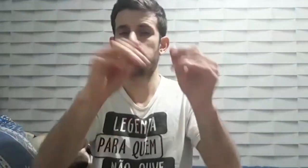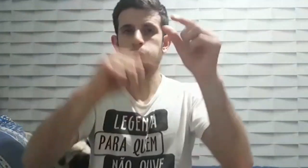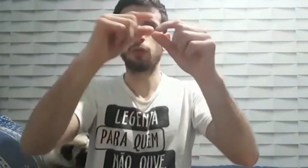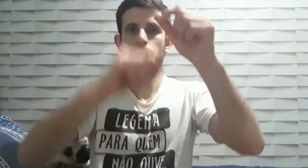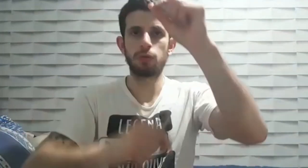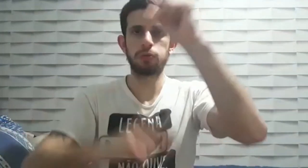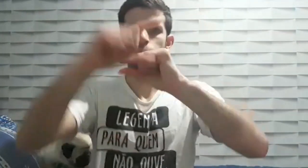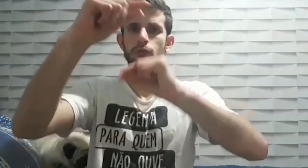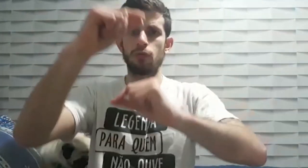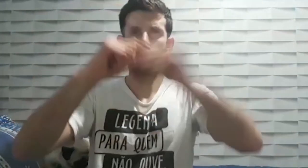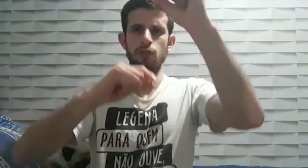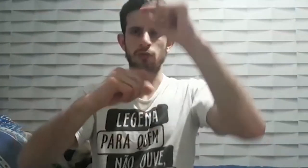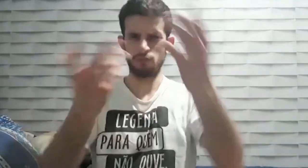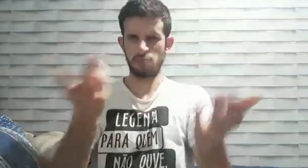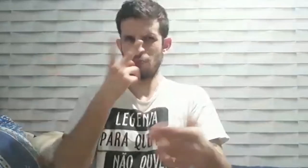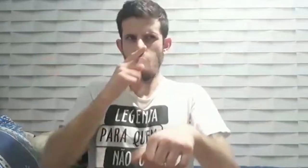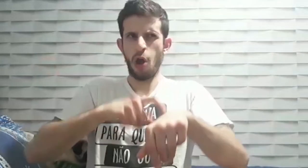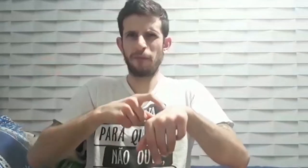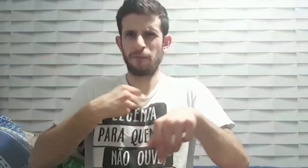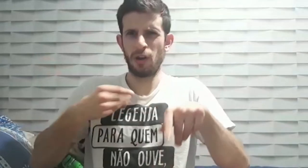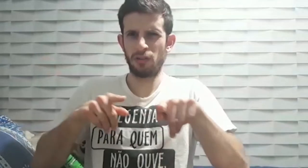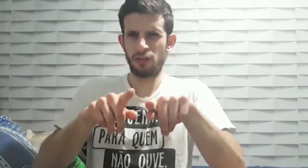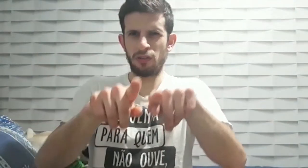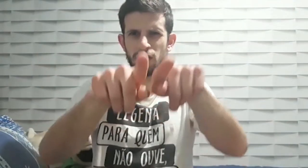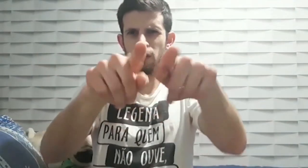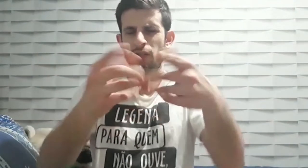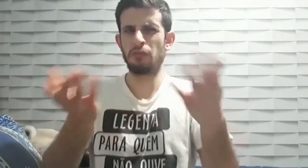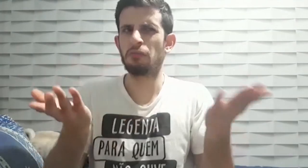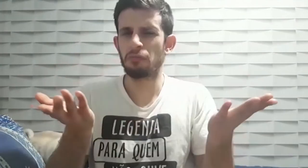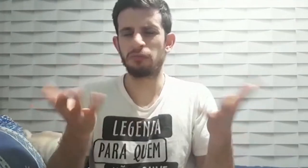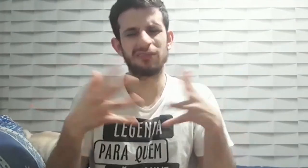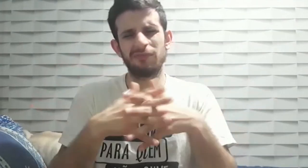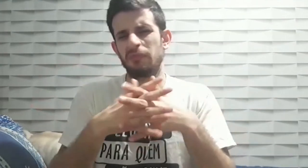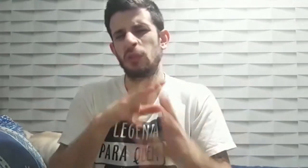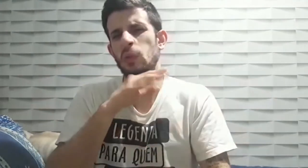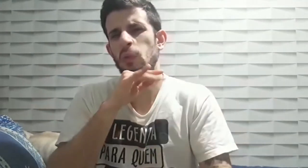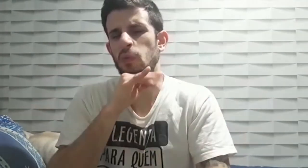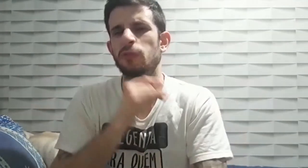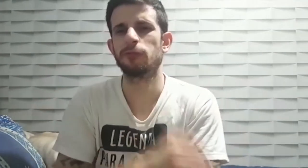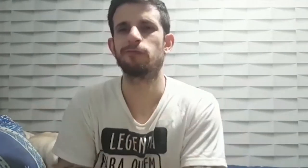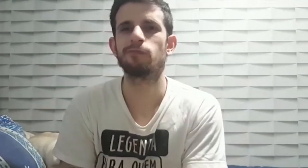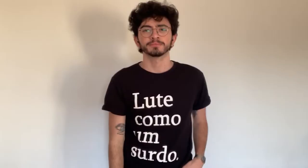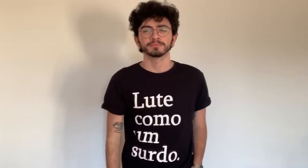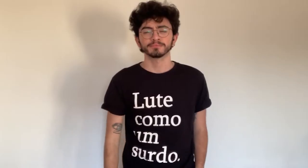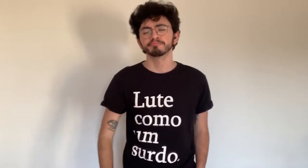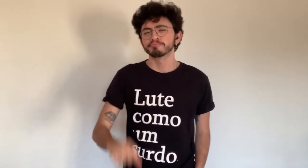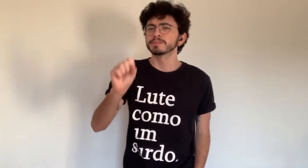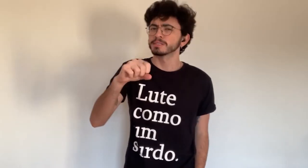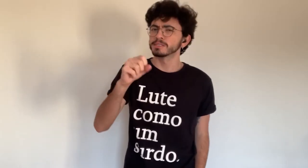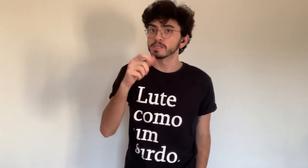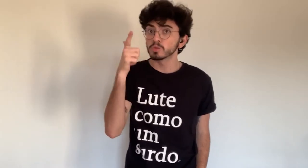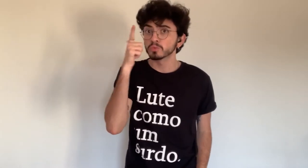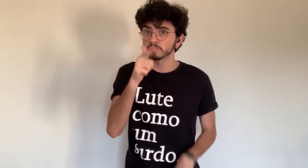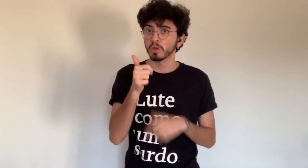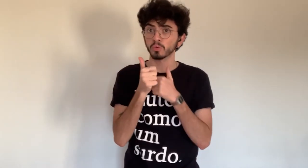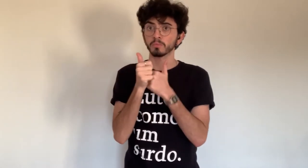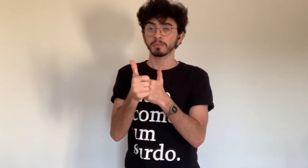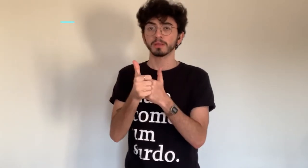prévio, a legenda parece atrasada da fala. É ruim não ter uma legenda simultânea. Gabriel Isaac. Eu consigo, sim,